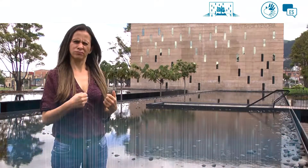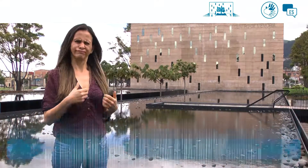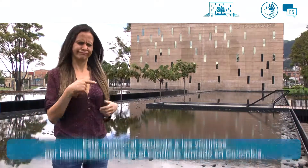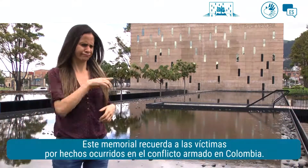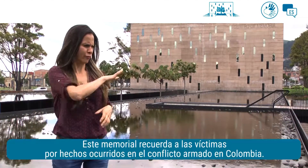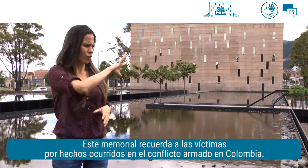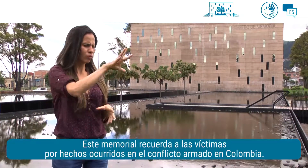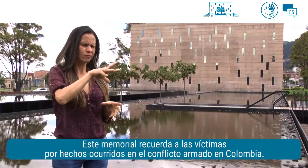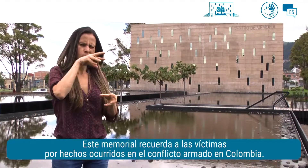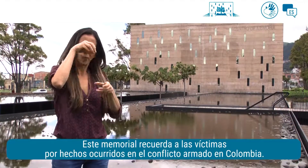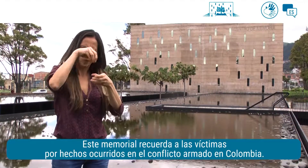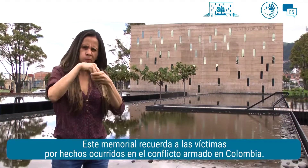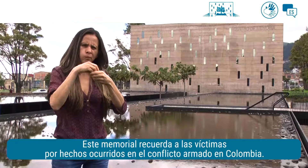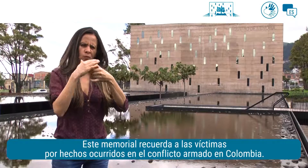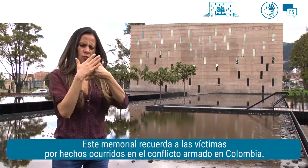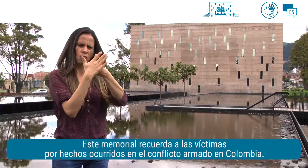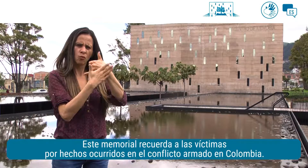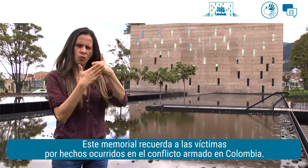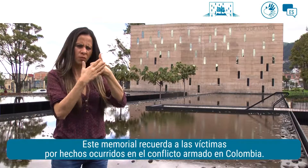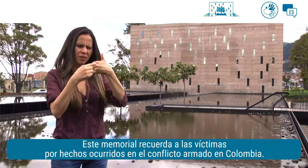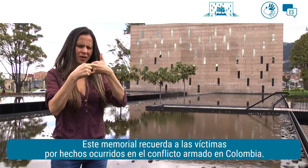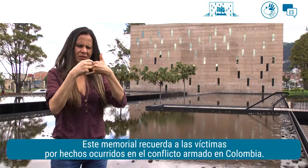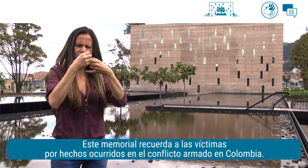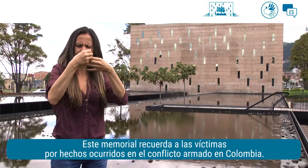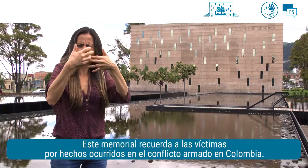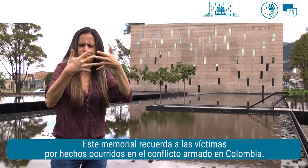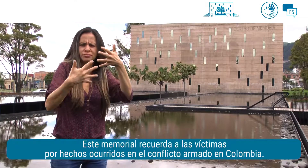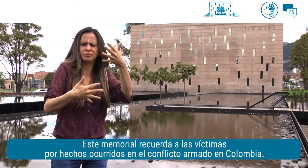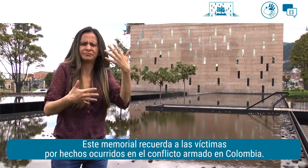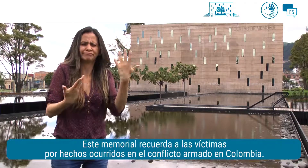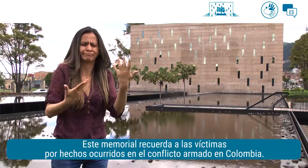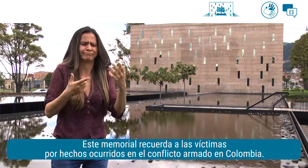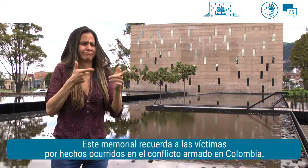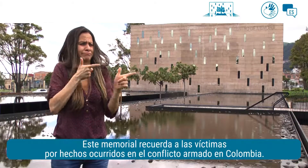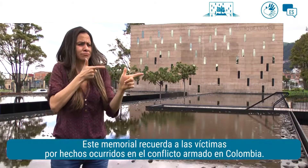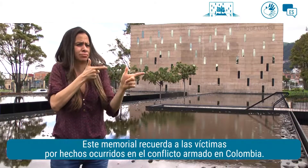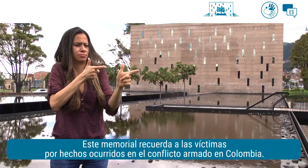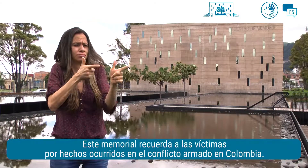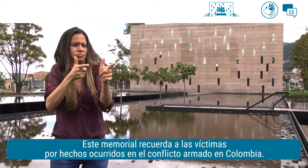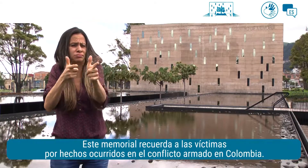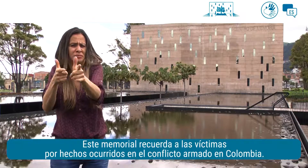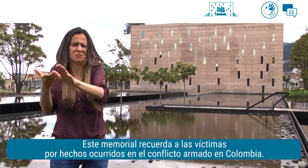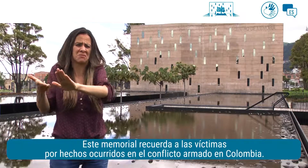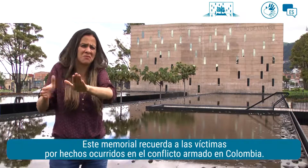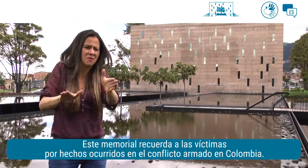Este memorial recuerda a las víctimas por hechos ocurridos en el conflicto armado en Colombia.